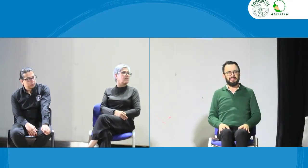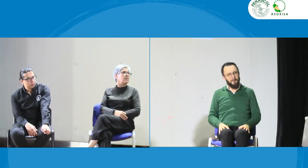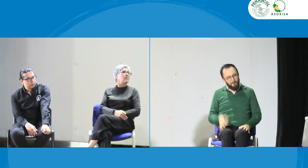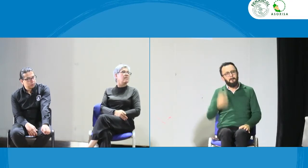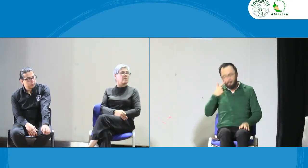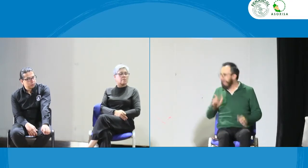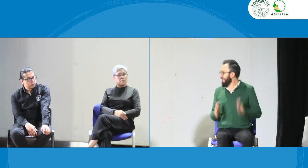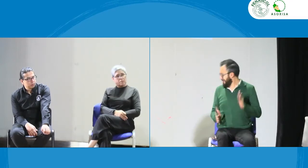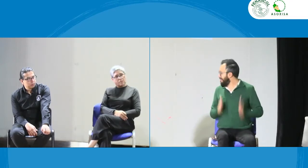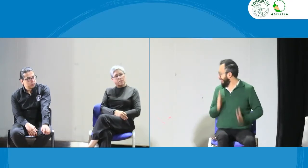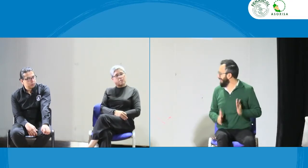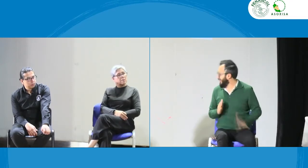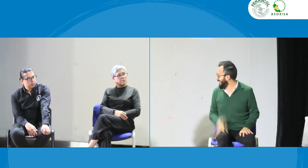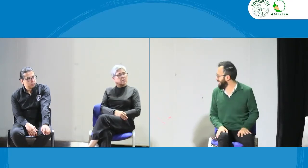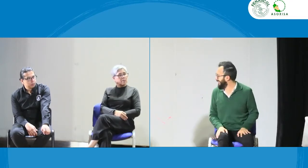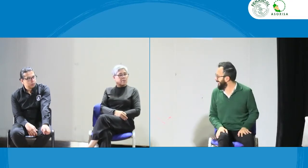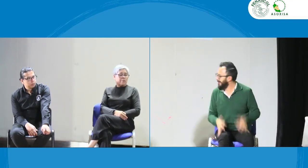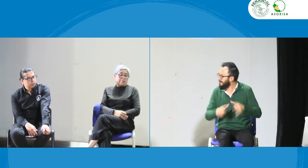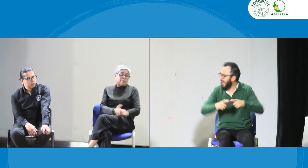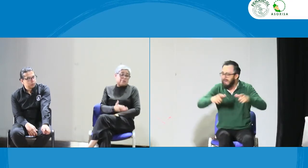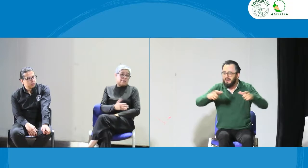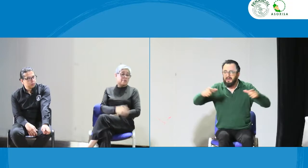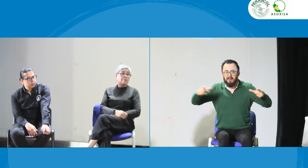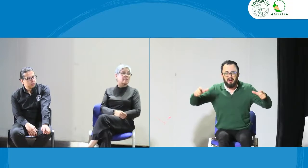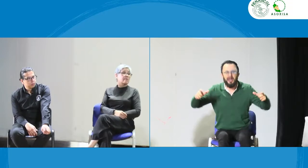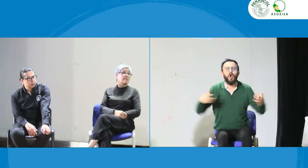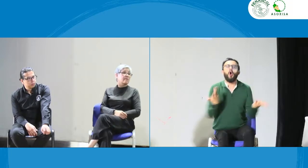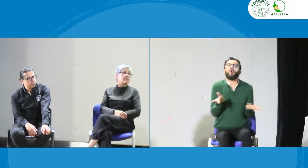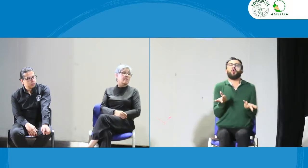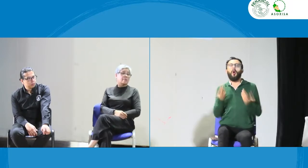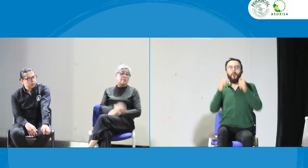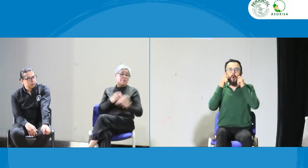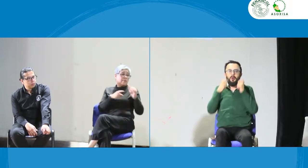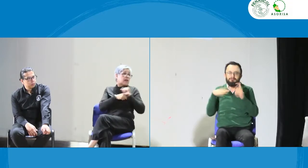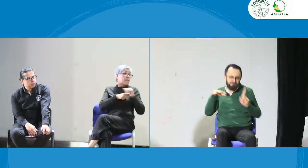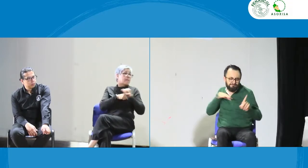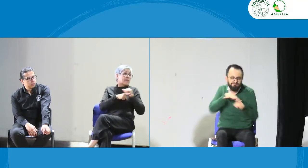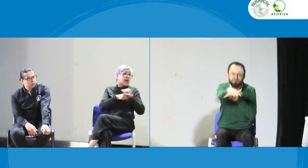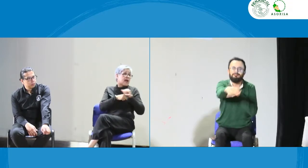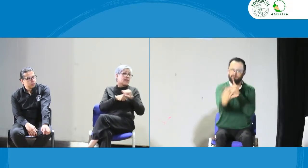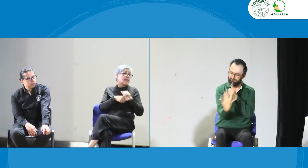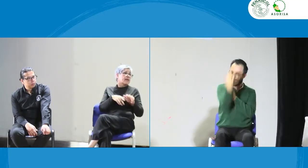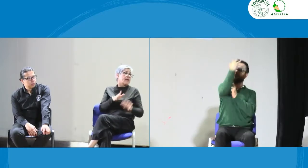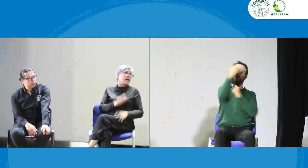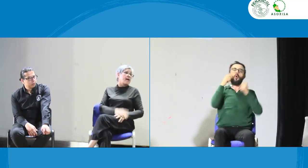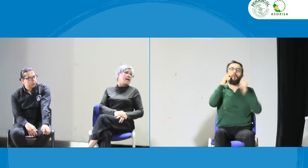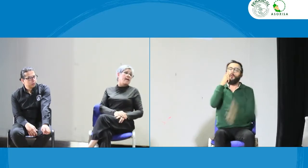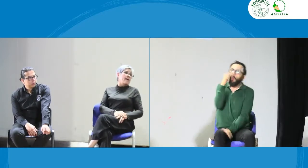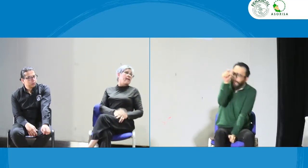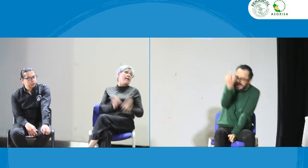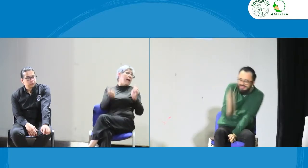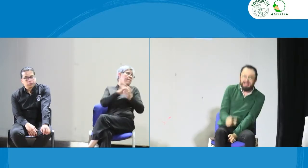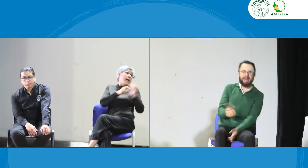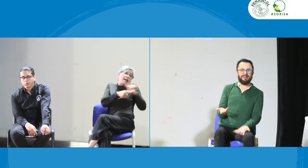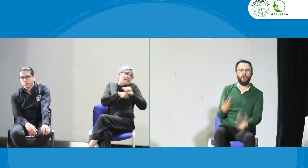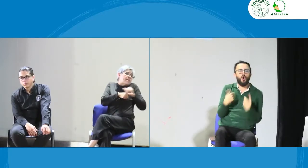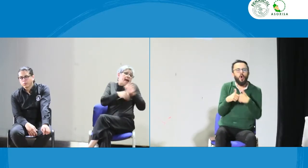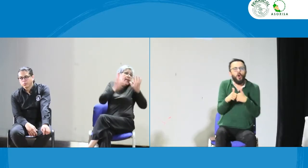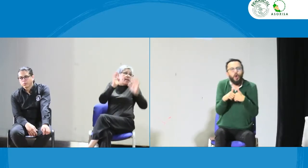más que vayamos a tal espacio. Ese sería un intérprete robot también. Entonces, ¿cómo pensarnos esto de una parte